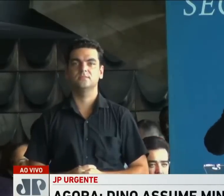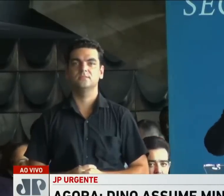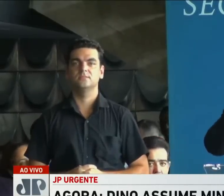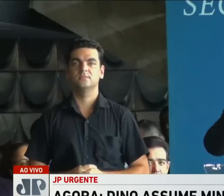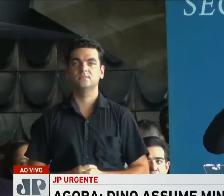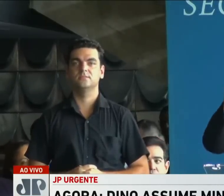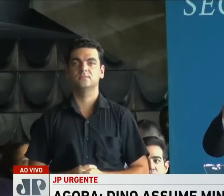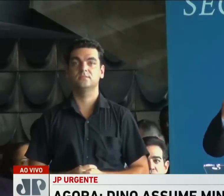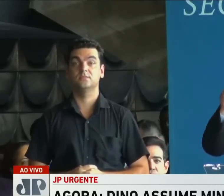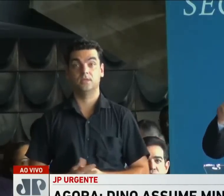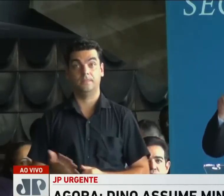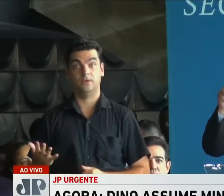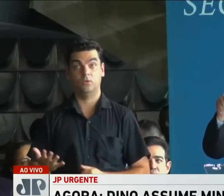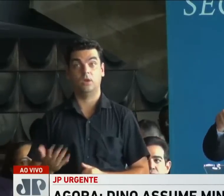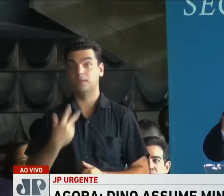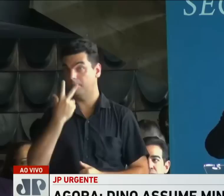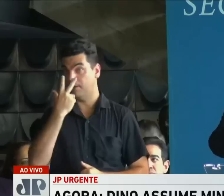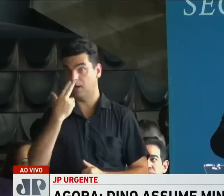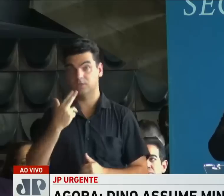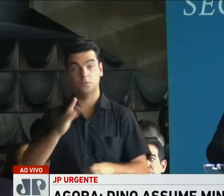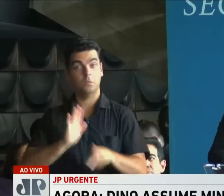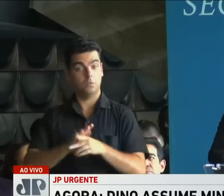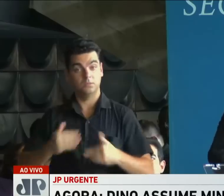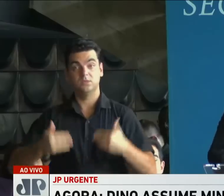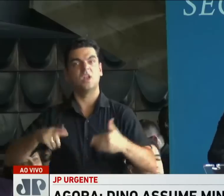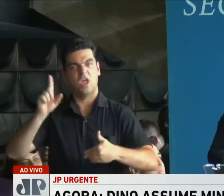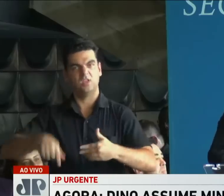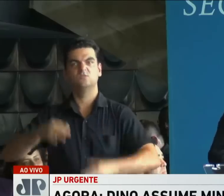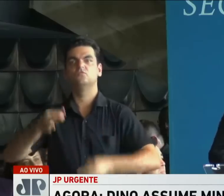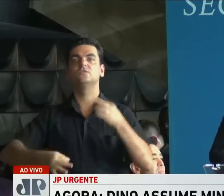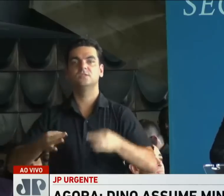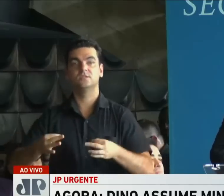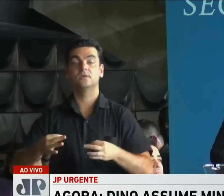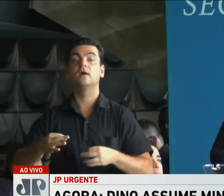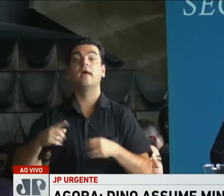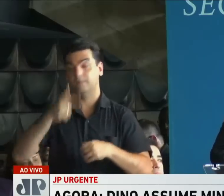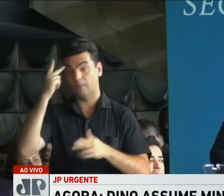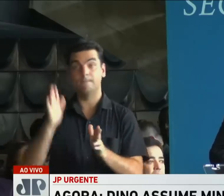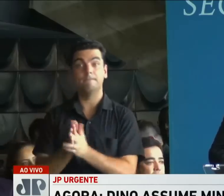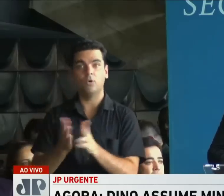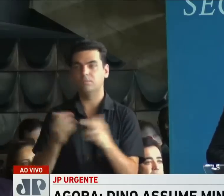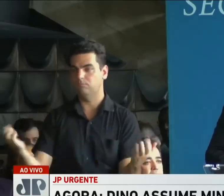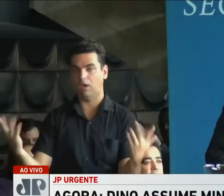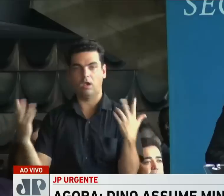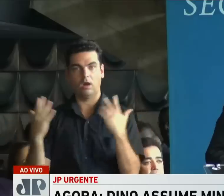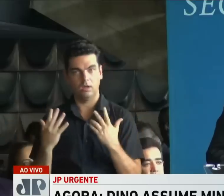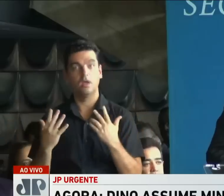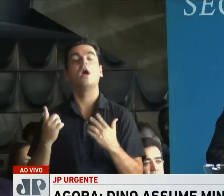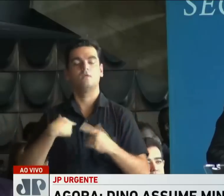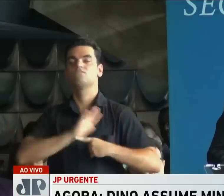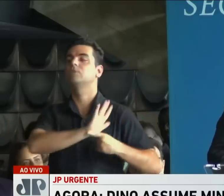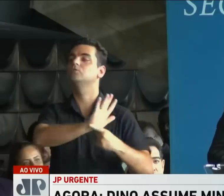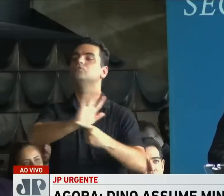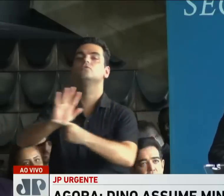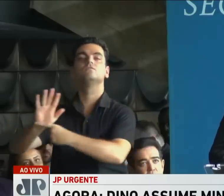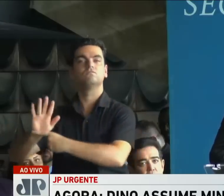Aqui, por ser uma casa devotada à justiça, é a casa dos mais pobres, dos invisibilizados, dos